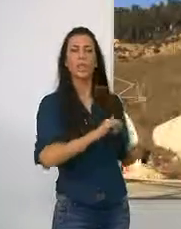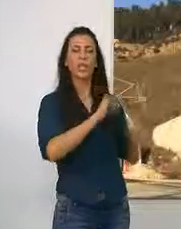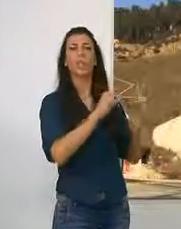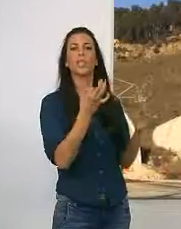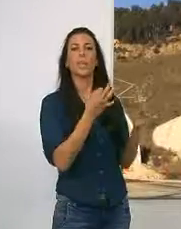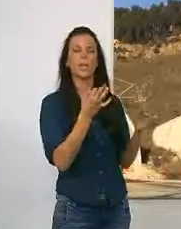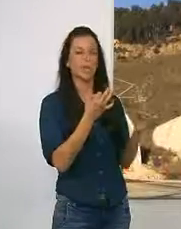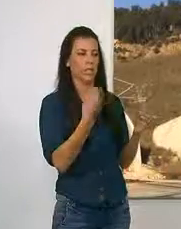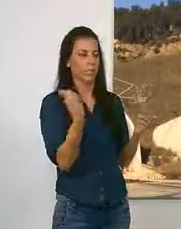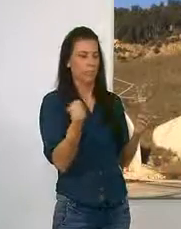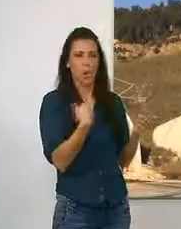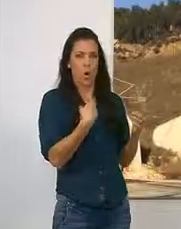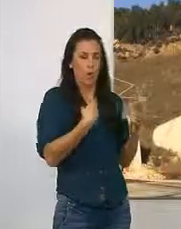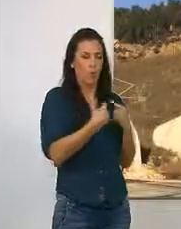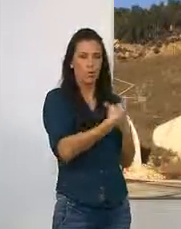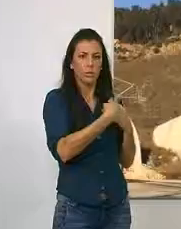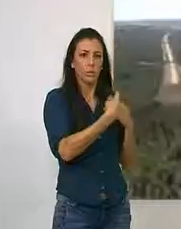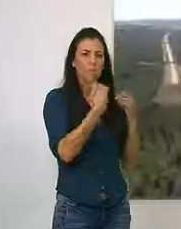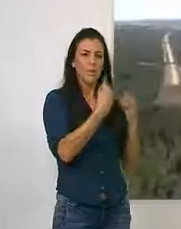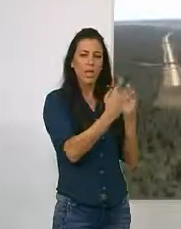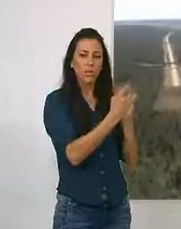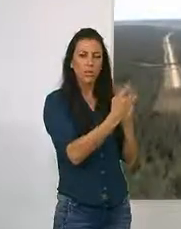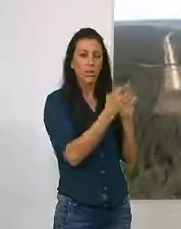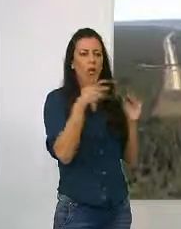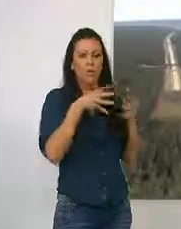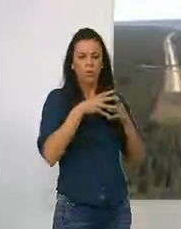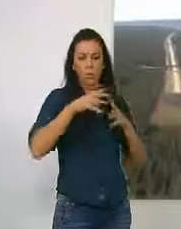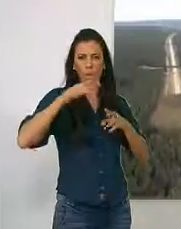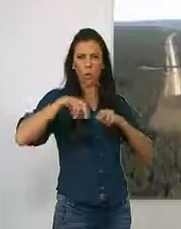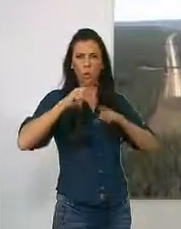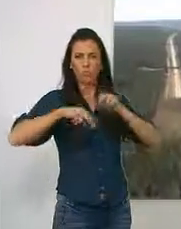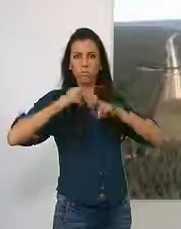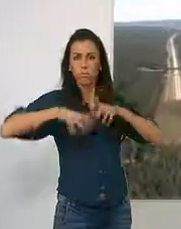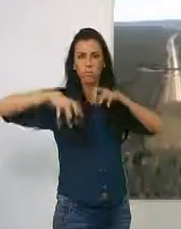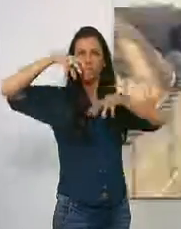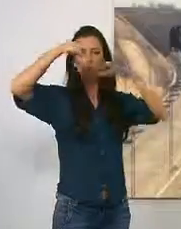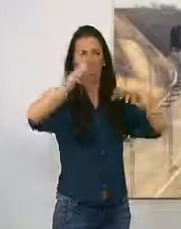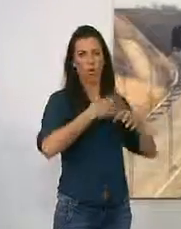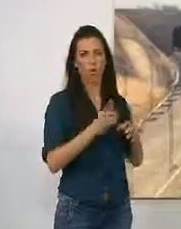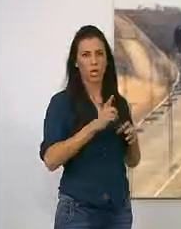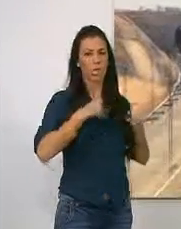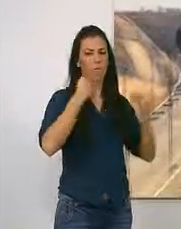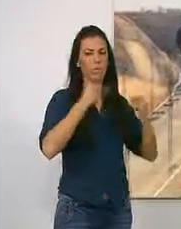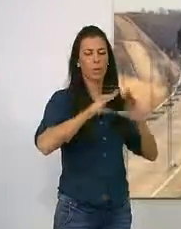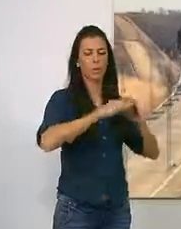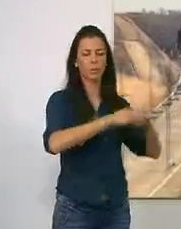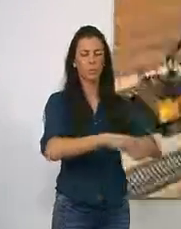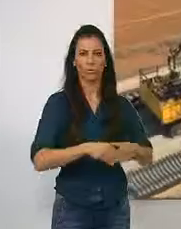potenciar el efecto red de los corredores sobre las infraestructuras para el transporte en Andalucía.